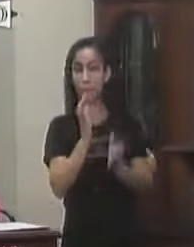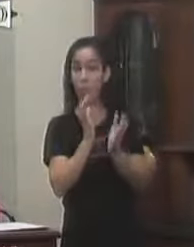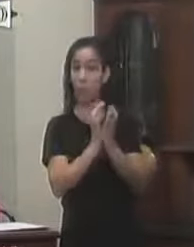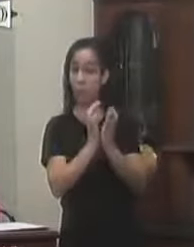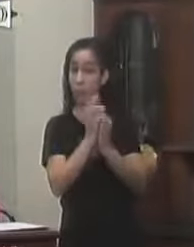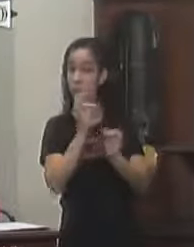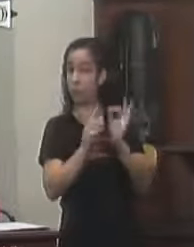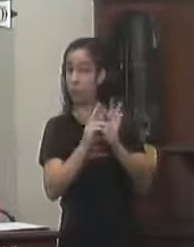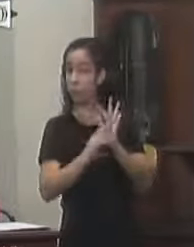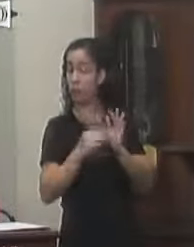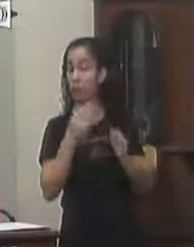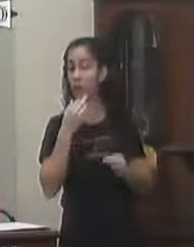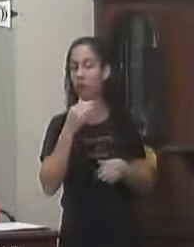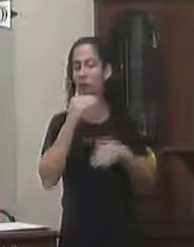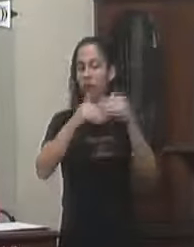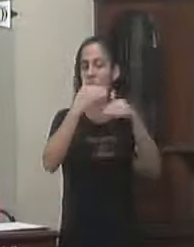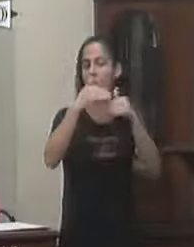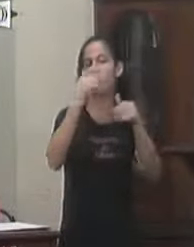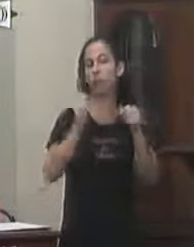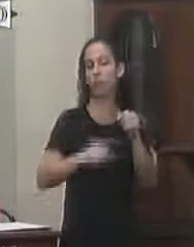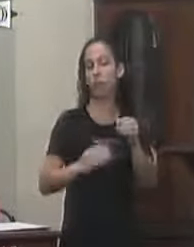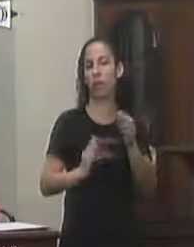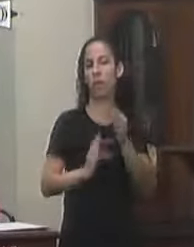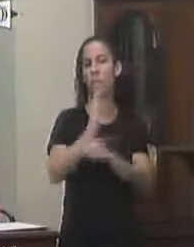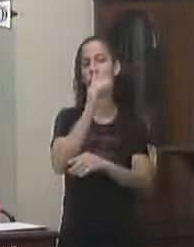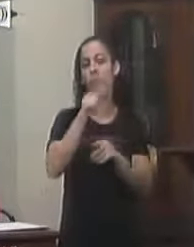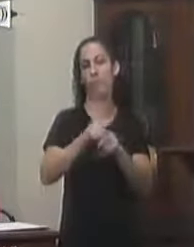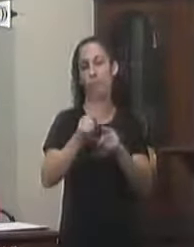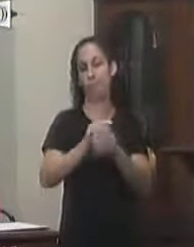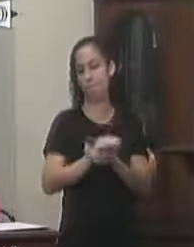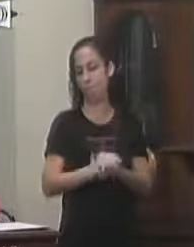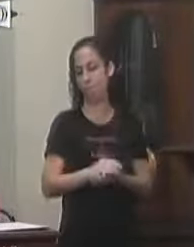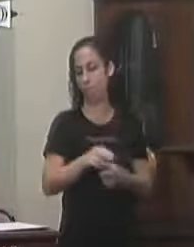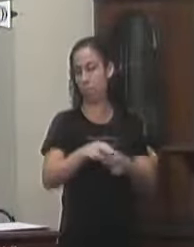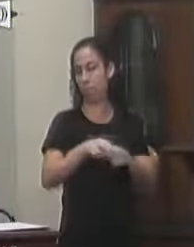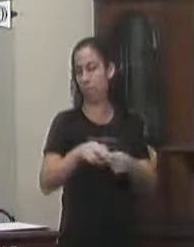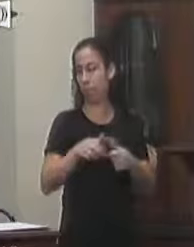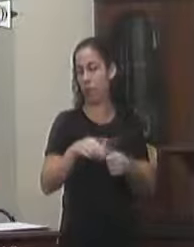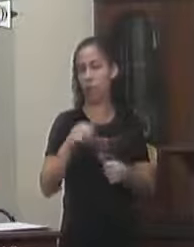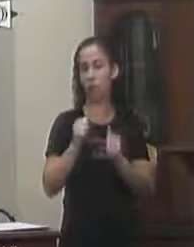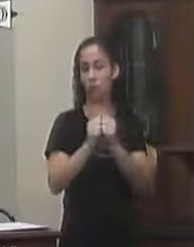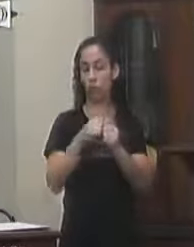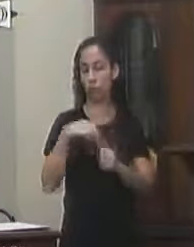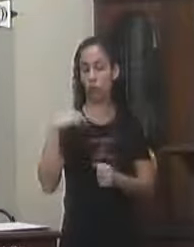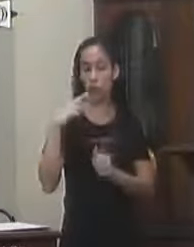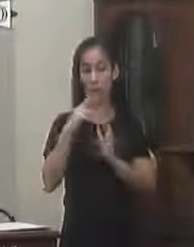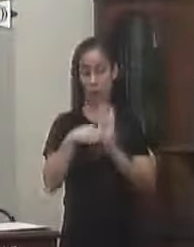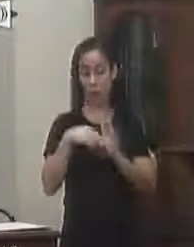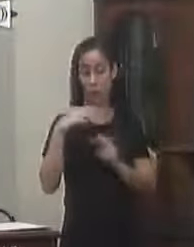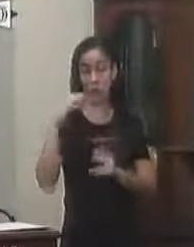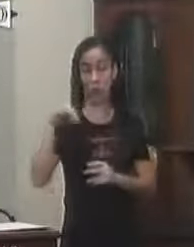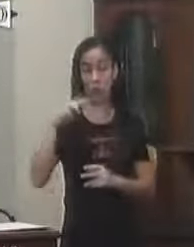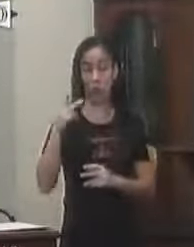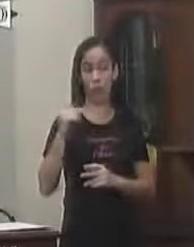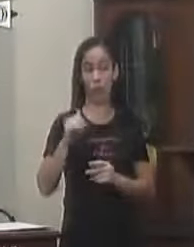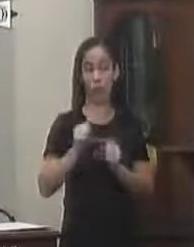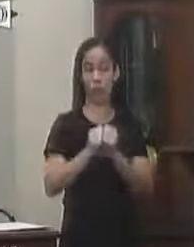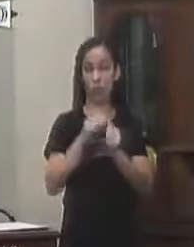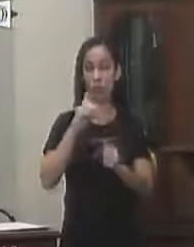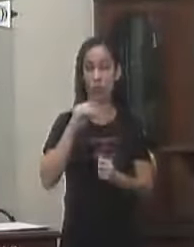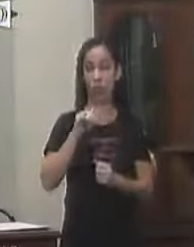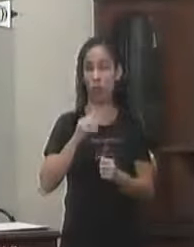pessoa De seu relator Opina para regular A tramitação E aprovação A relatora é Michele Cabral E acompanho David Nogueira E o Saulo Correia